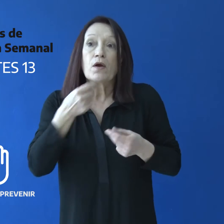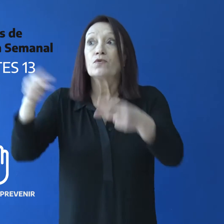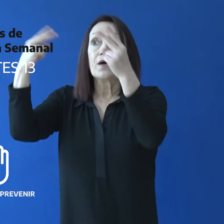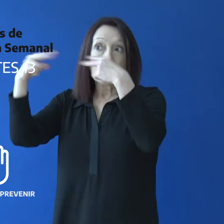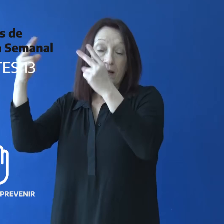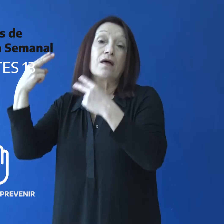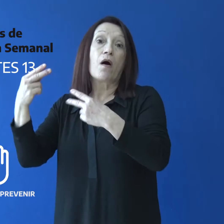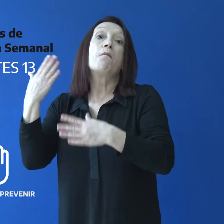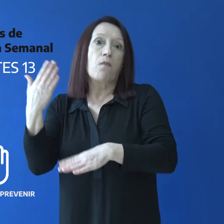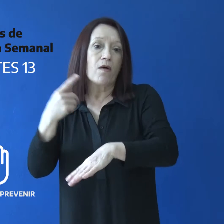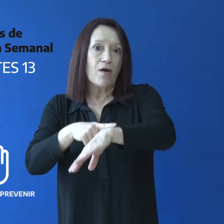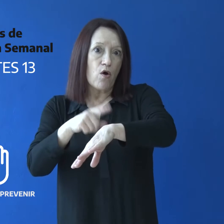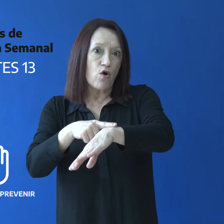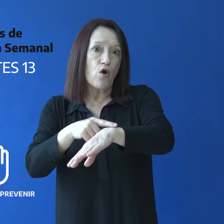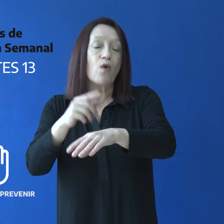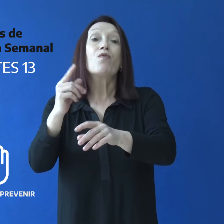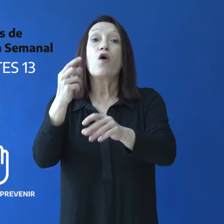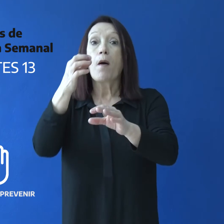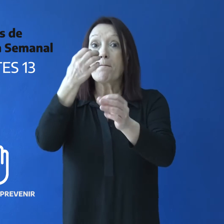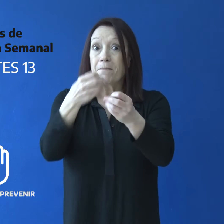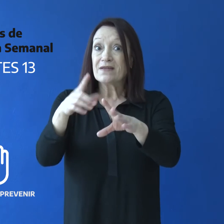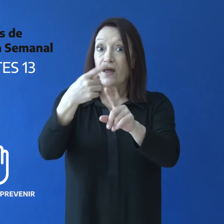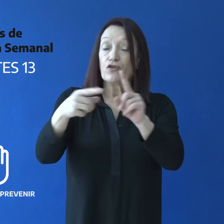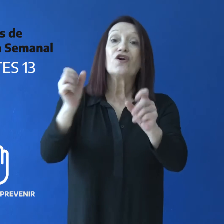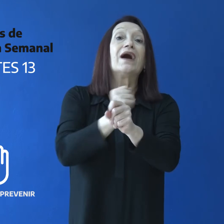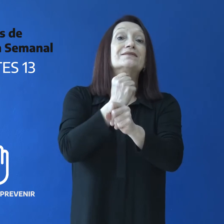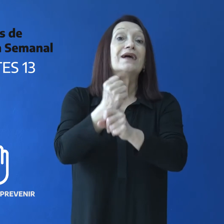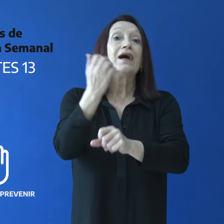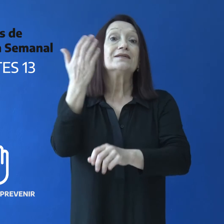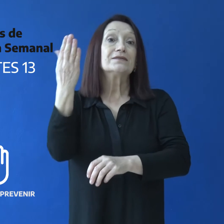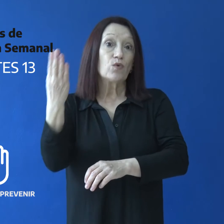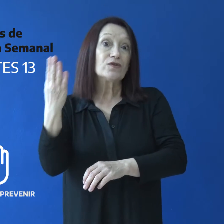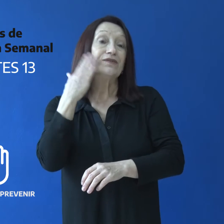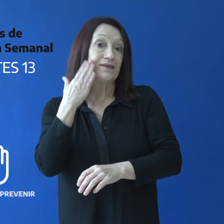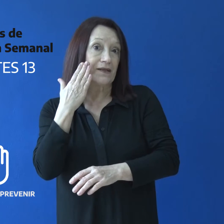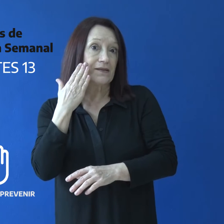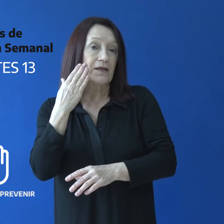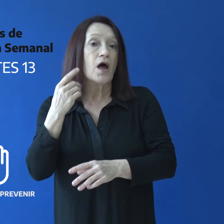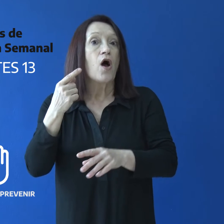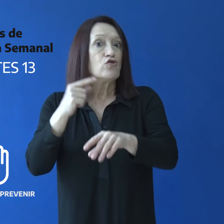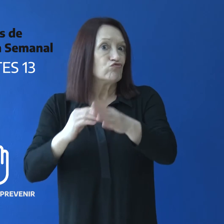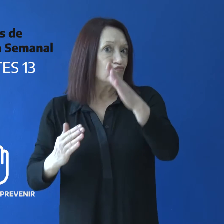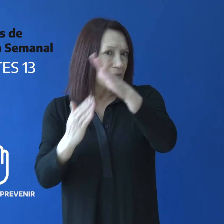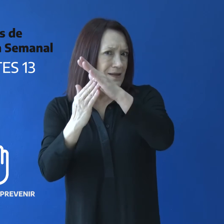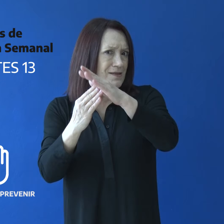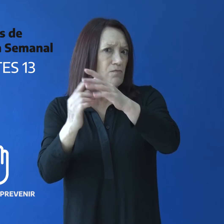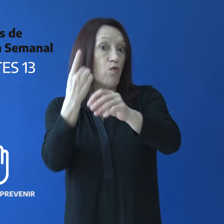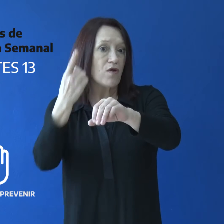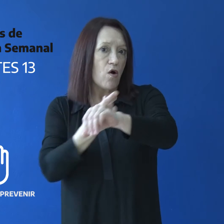esparcimiento en horario diurno de 12 a 16 horas con una duración máxima de 60 minutos